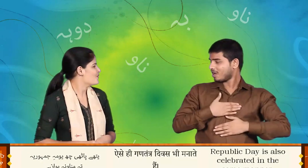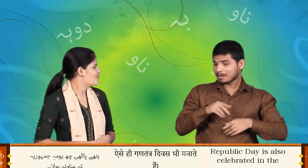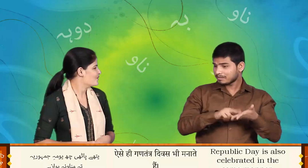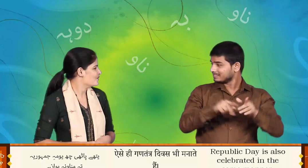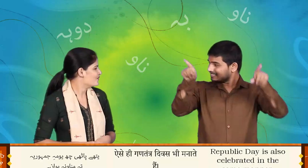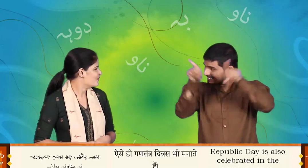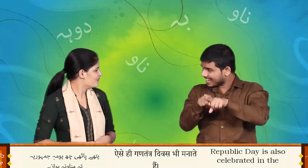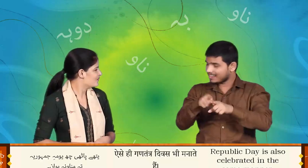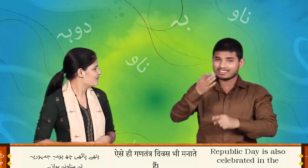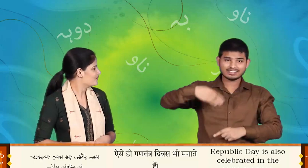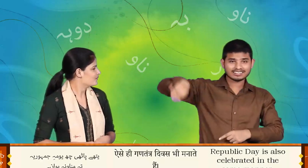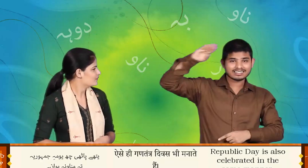जमूरेत मनावन एवान